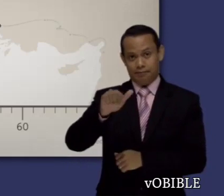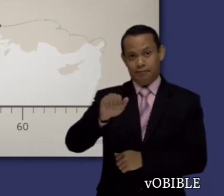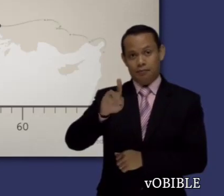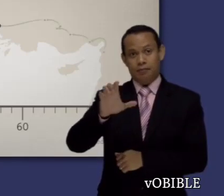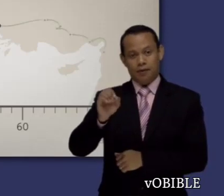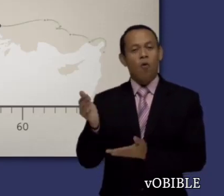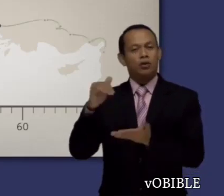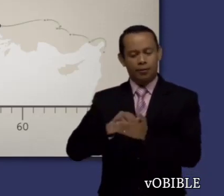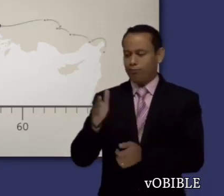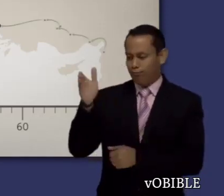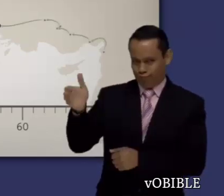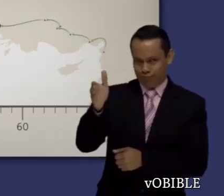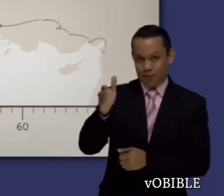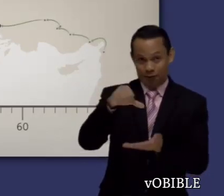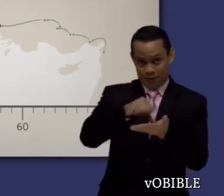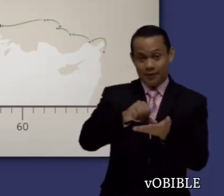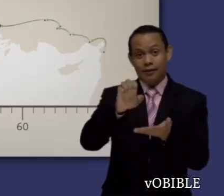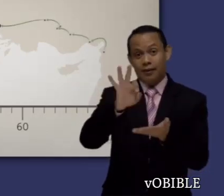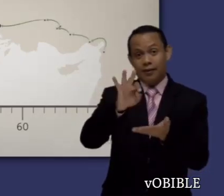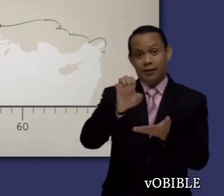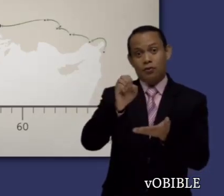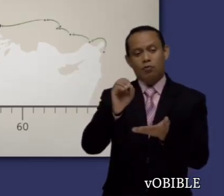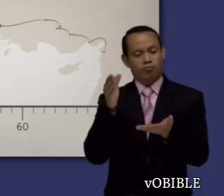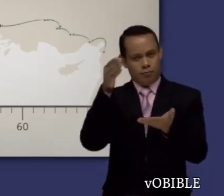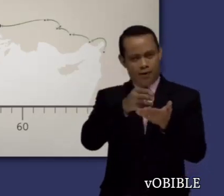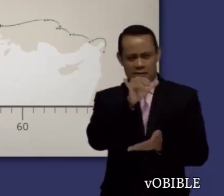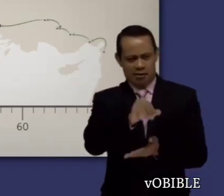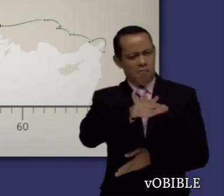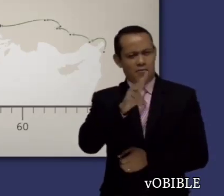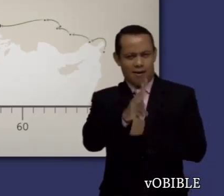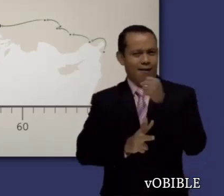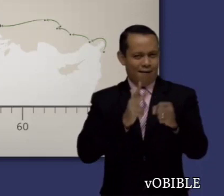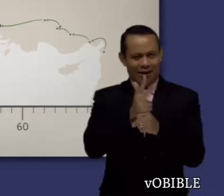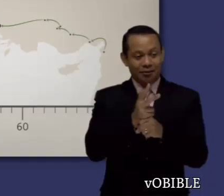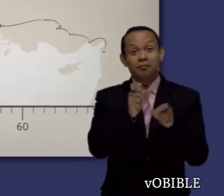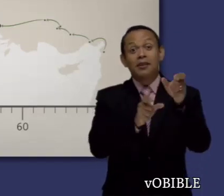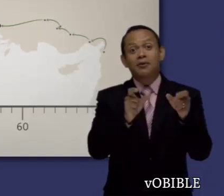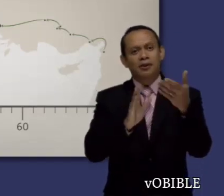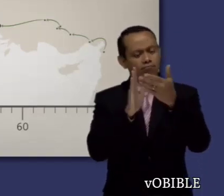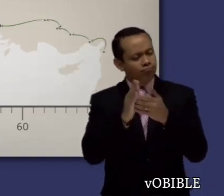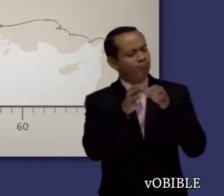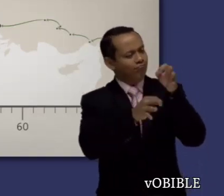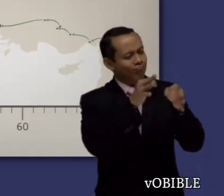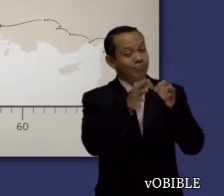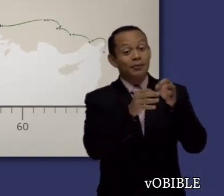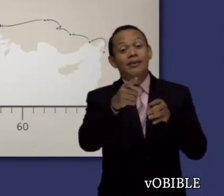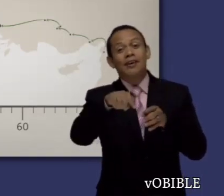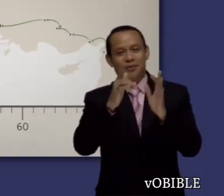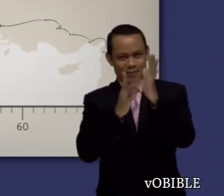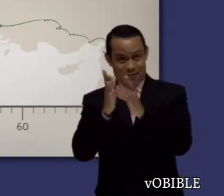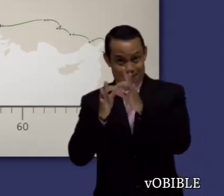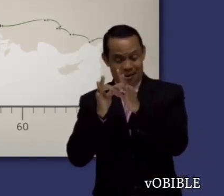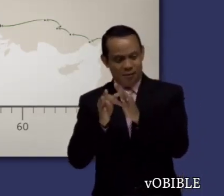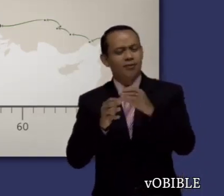En su tercer viaje misional, Pablo se quedó en Éfeso unos tres años. Durante ese tiempo, predicó con entusiasmo y se